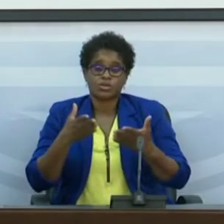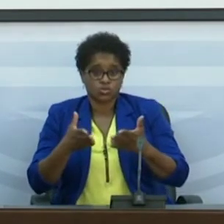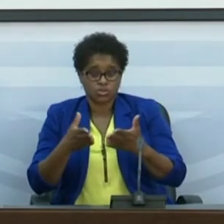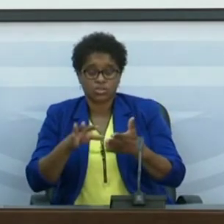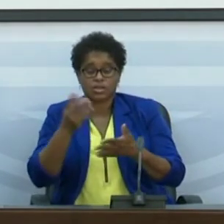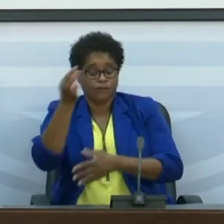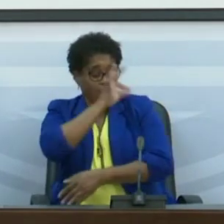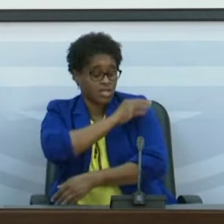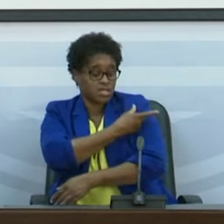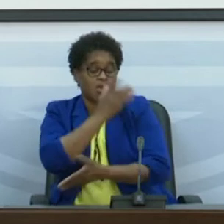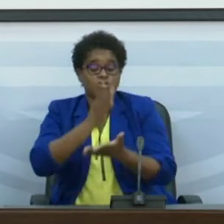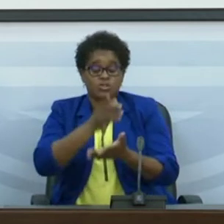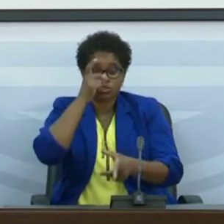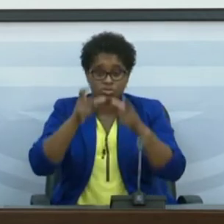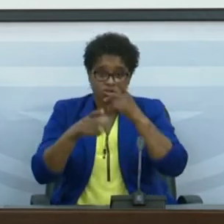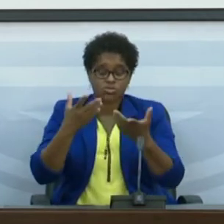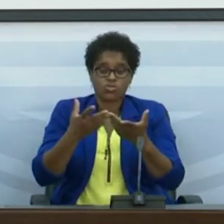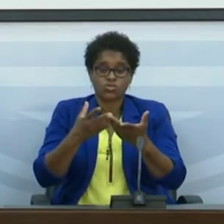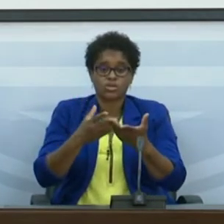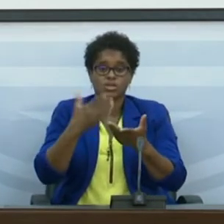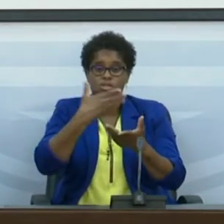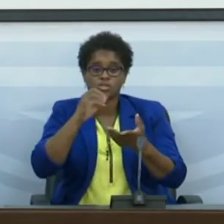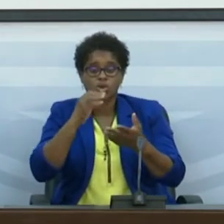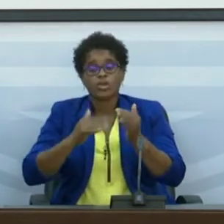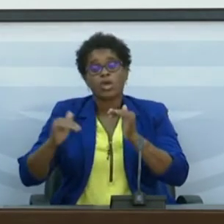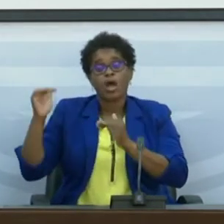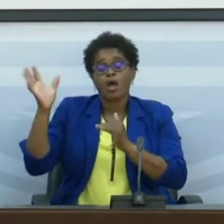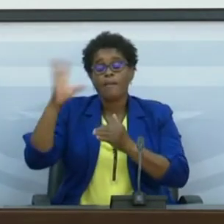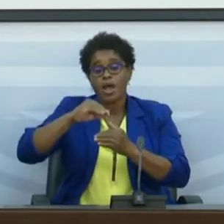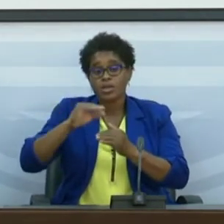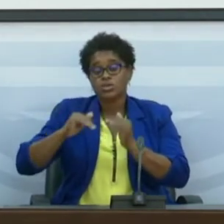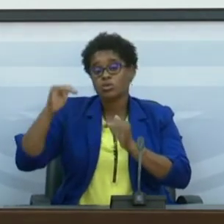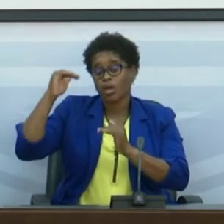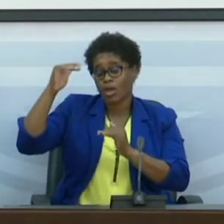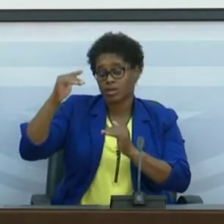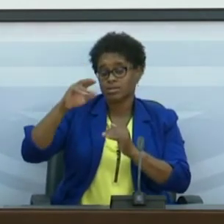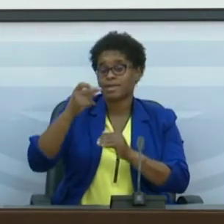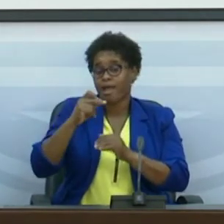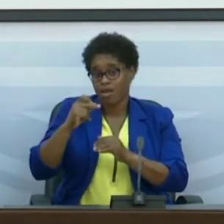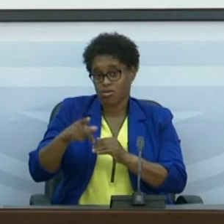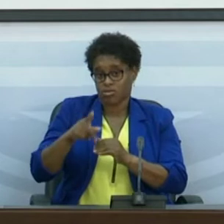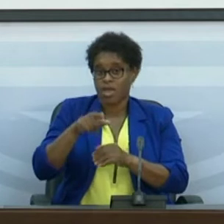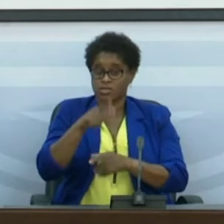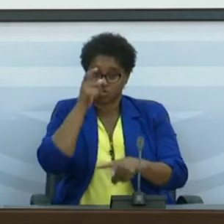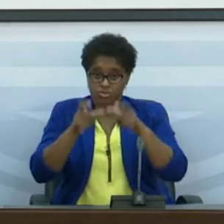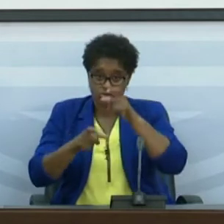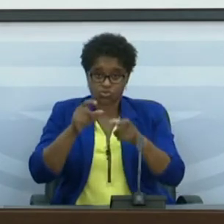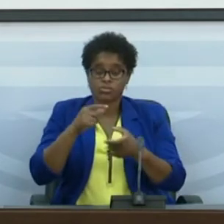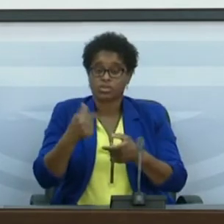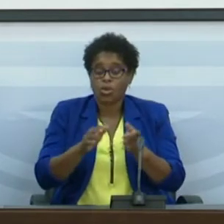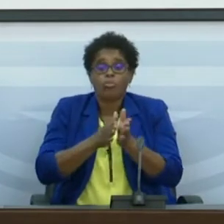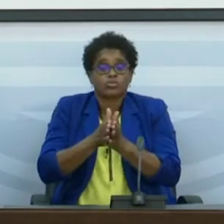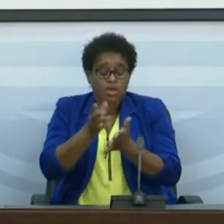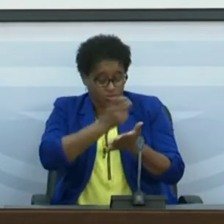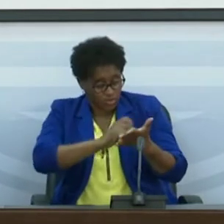vacinar apenas pessoas que têm 18 anos ou mais de idade. Portanto, essas pessoas, conforme forem tendo a oportunidade